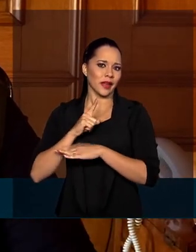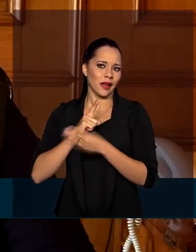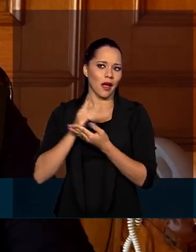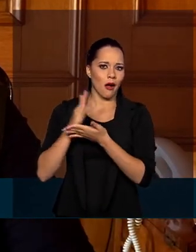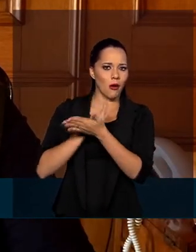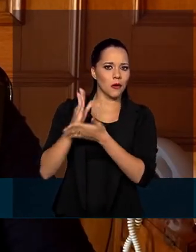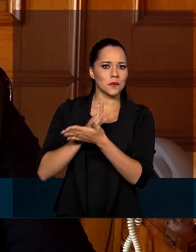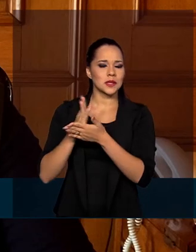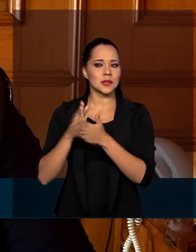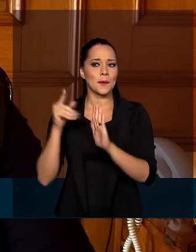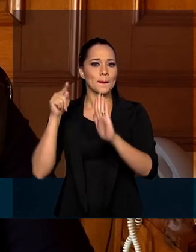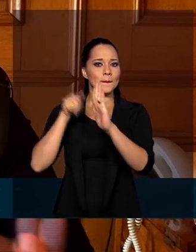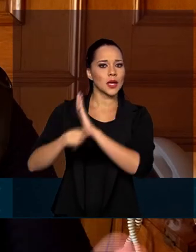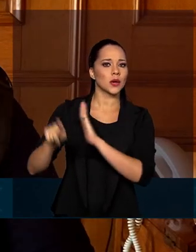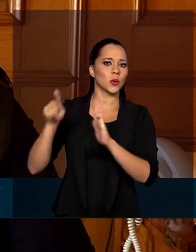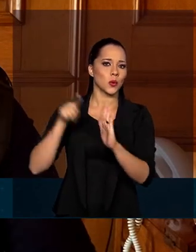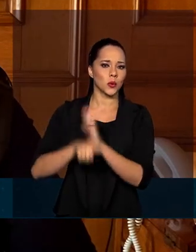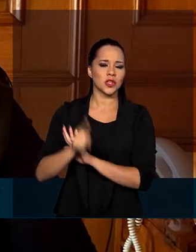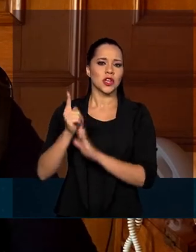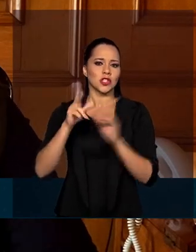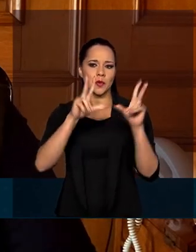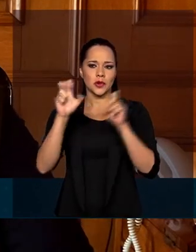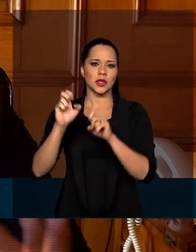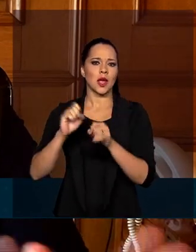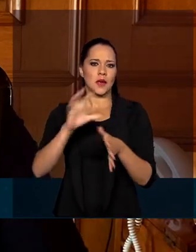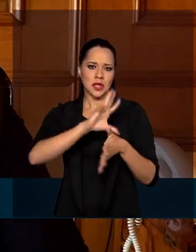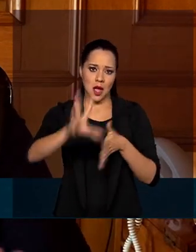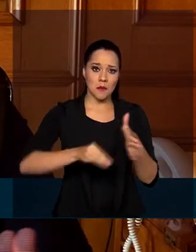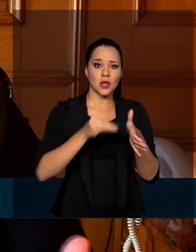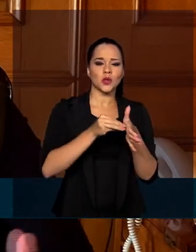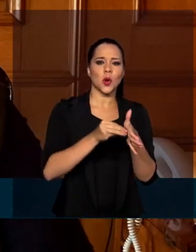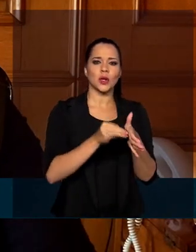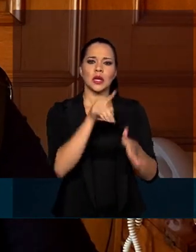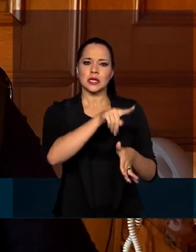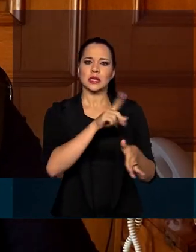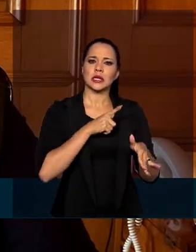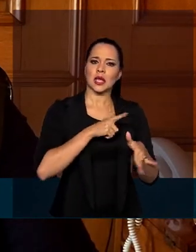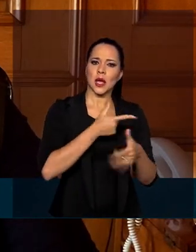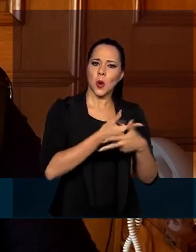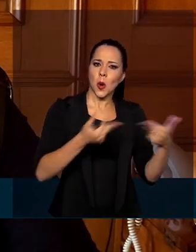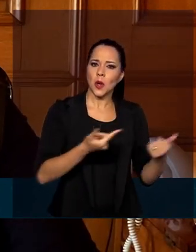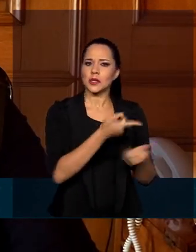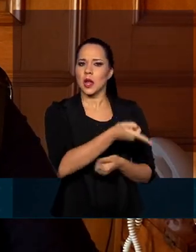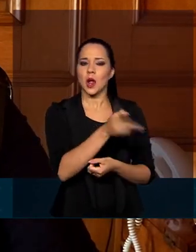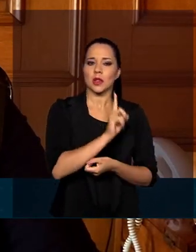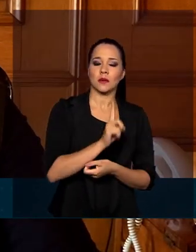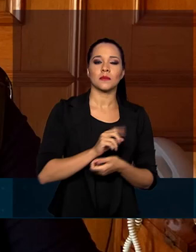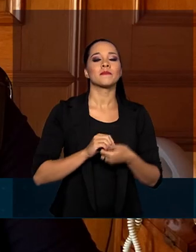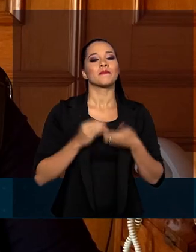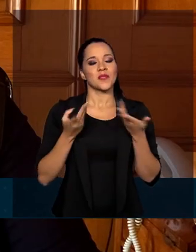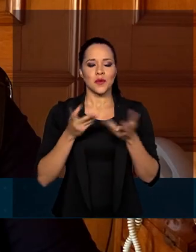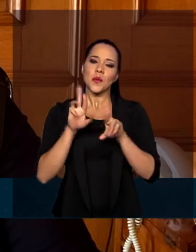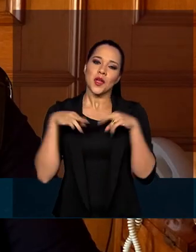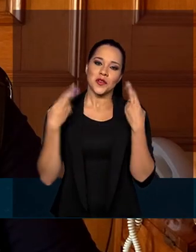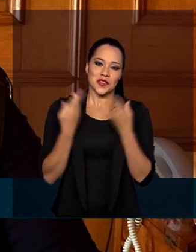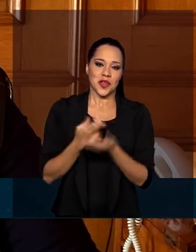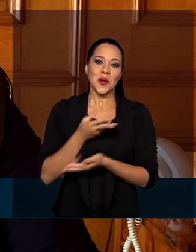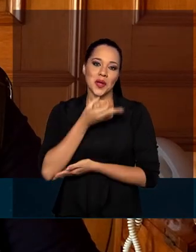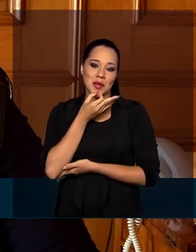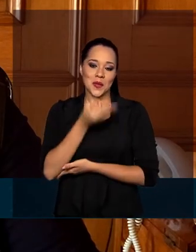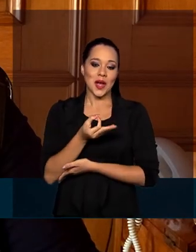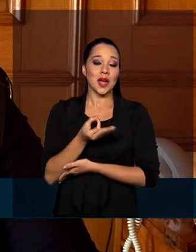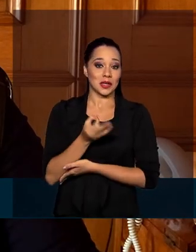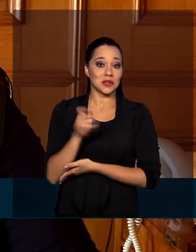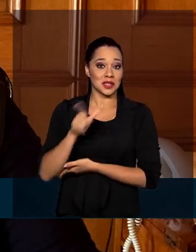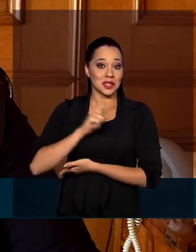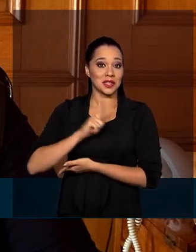algumas perguntas sobre a Amazônia, se se produz lá ou não, enfim. Foi uma reunião que eu considero que